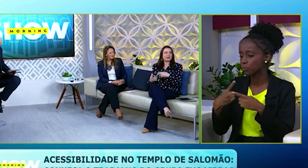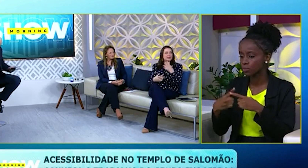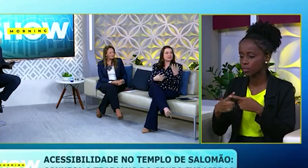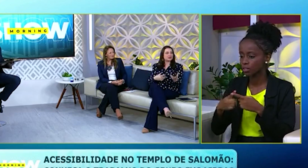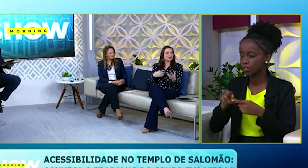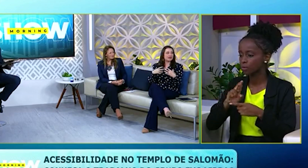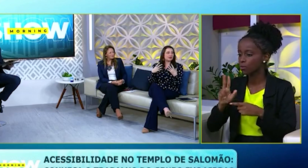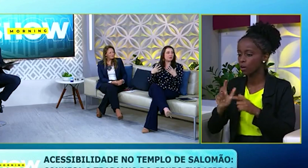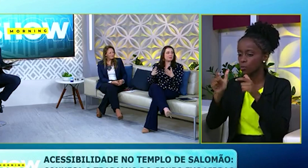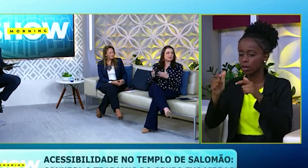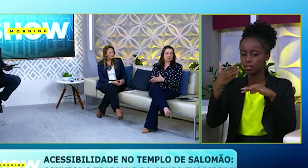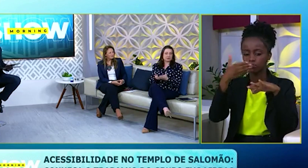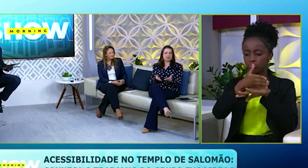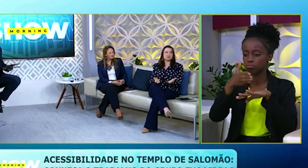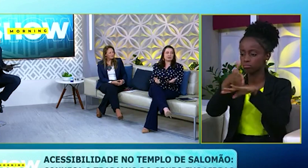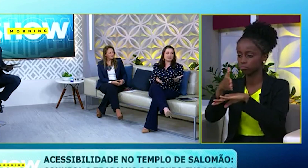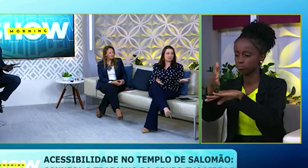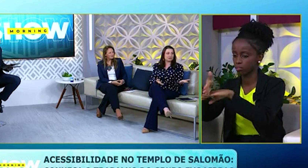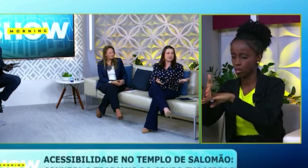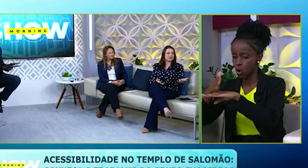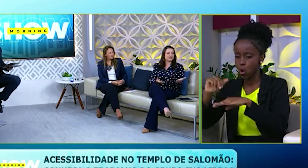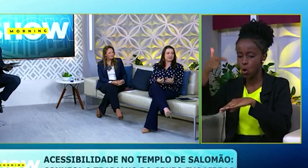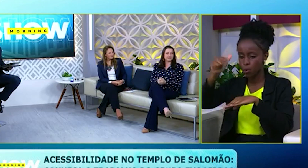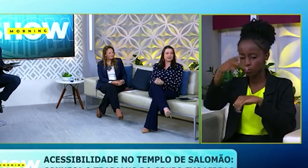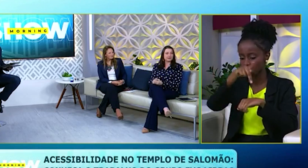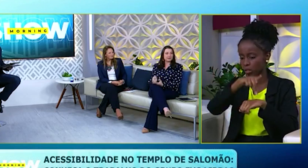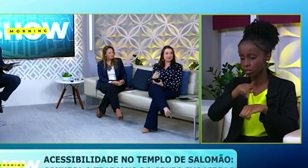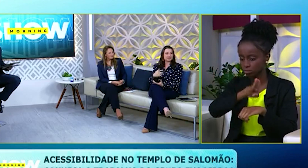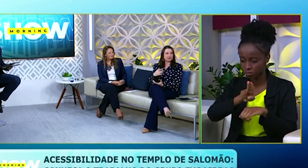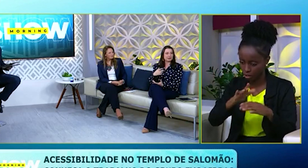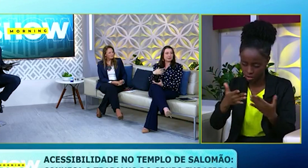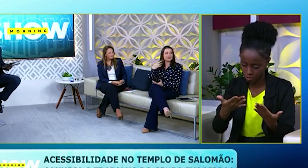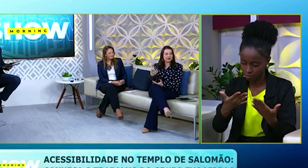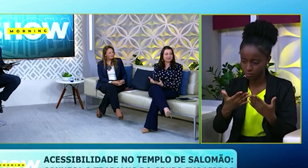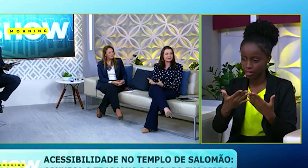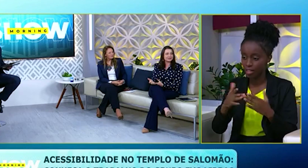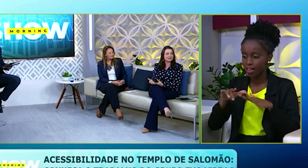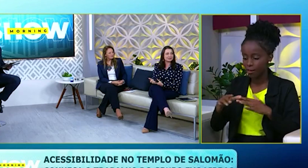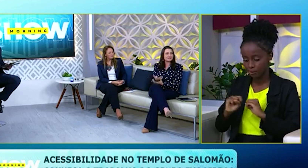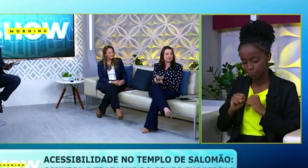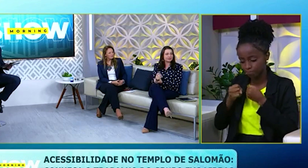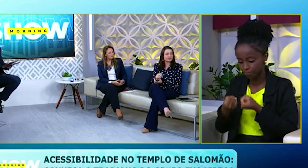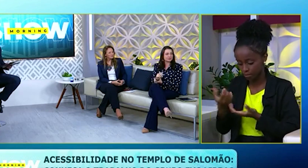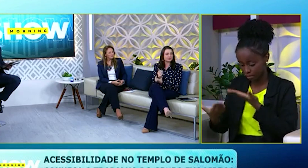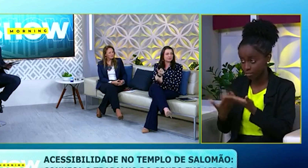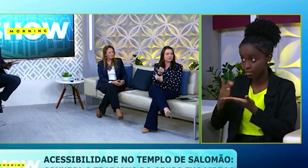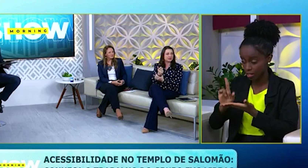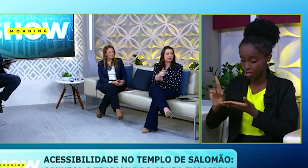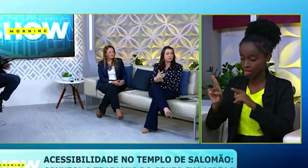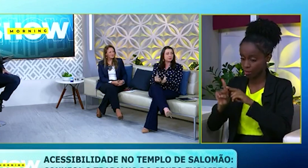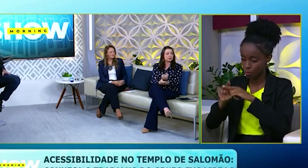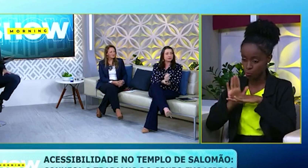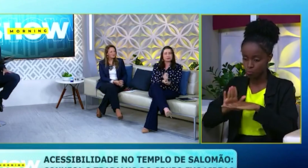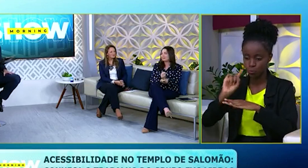fora do país usar, igual uma pessoa que aprende uma outra língua utiliza, né? Então, realmente, é uma oferta que vocês dão em favor dessas pessoas.